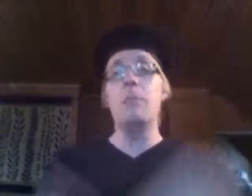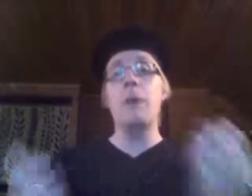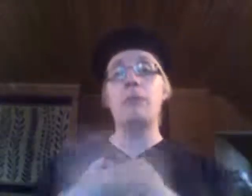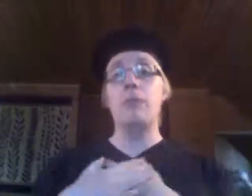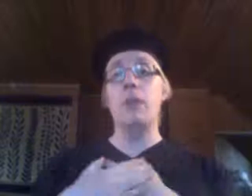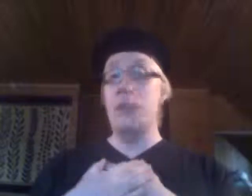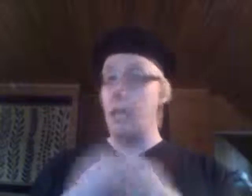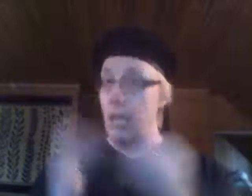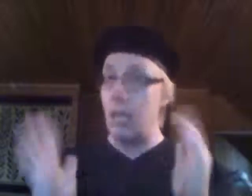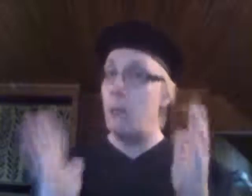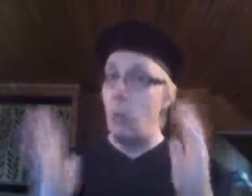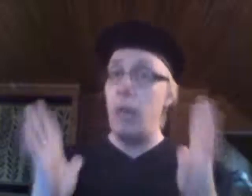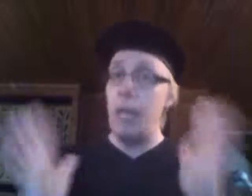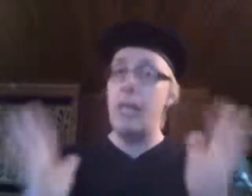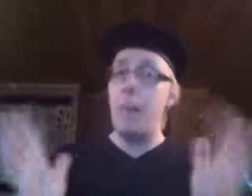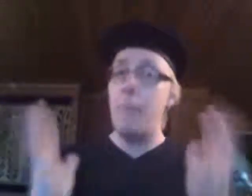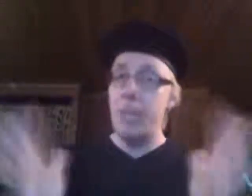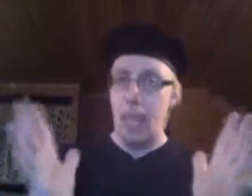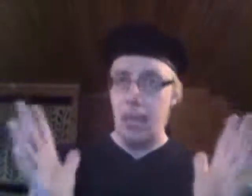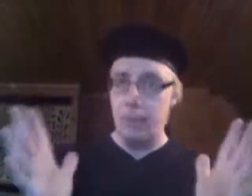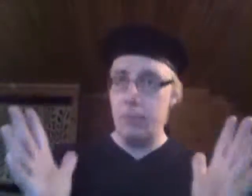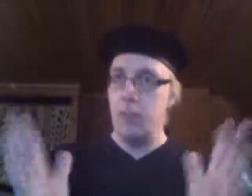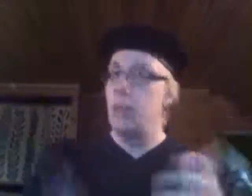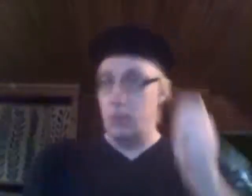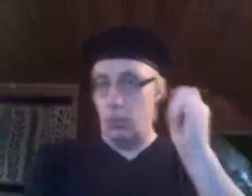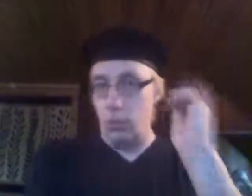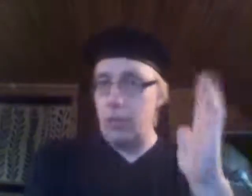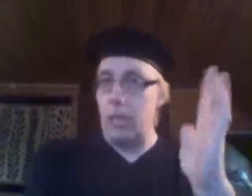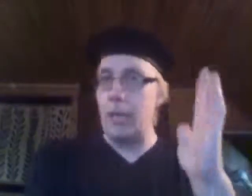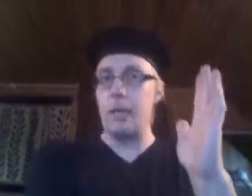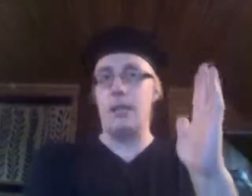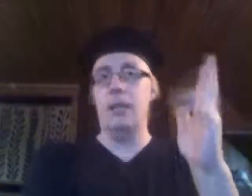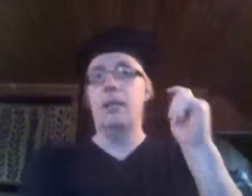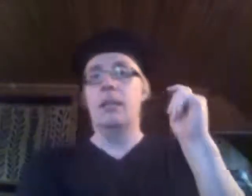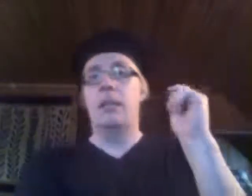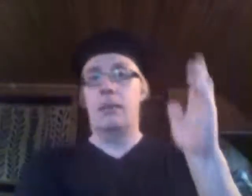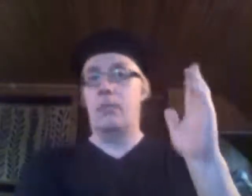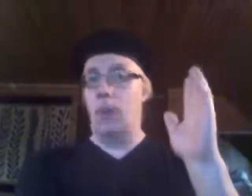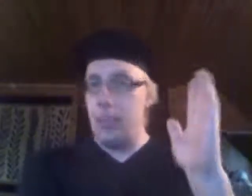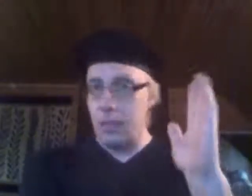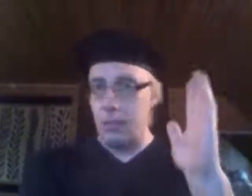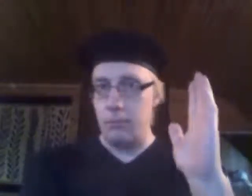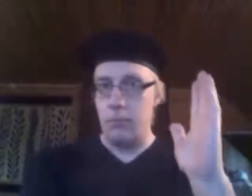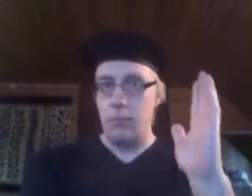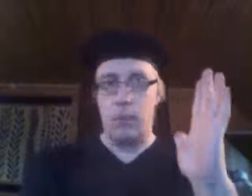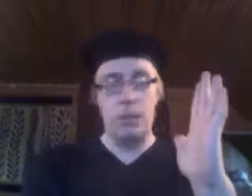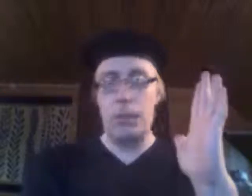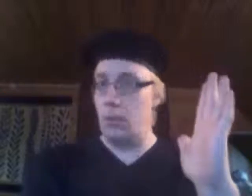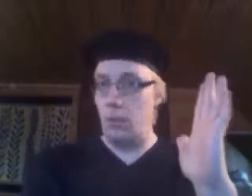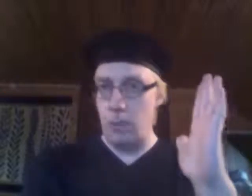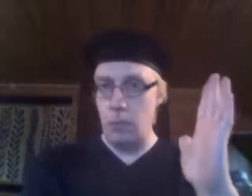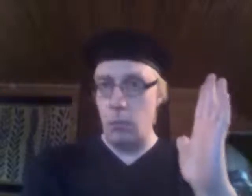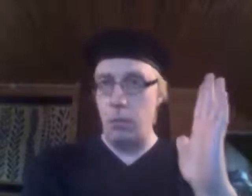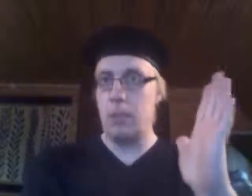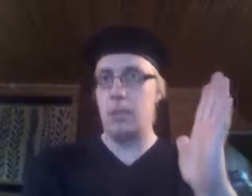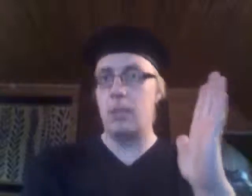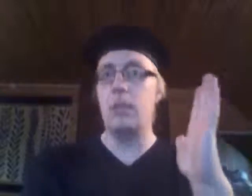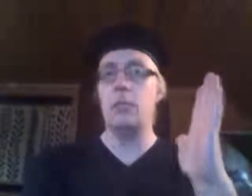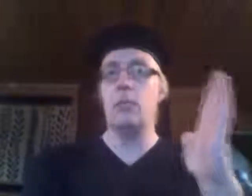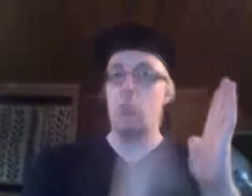parrasvalon, niin kenellekö muulle ei jää mitään? Se on hyvin tärkeää. Aina, varsinkin omassa kuplassaan niitä, jotka on